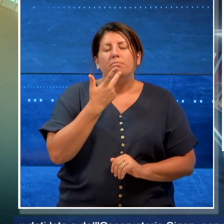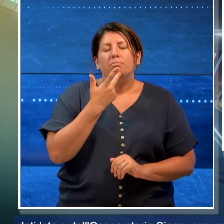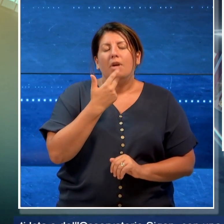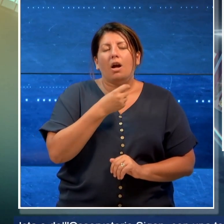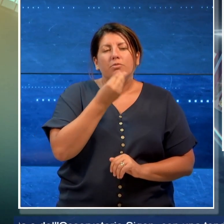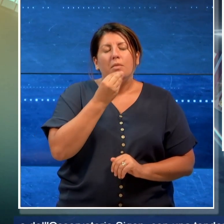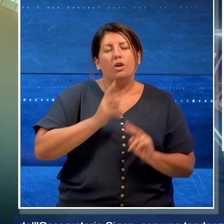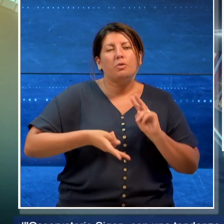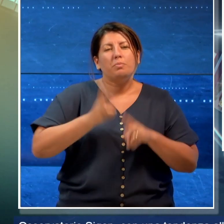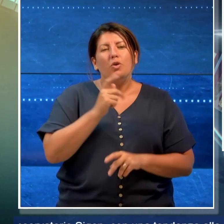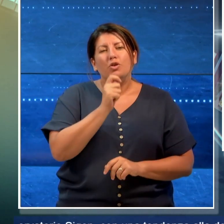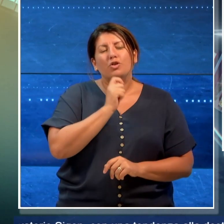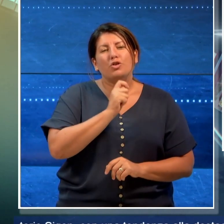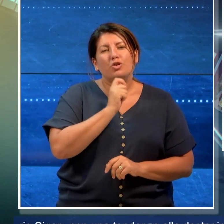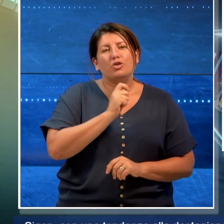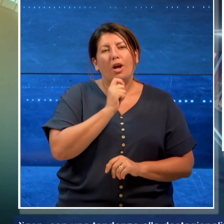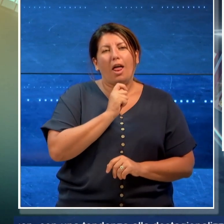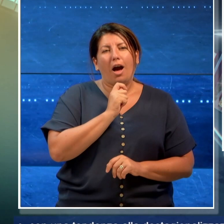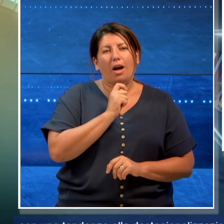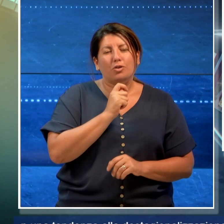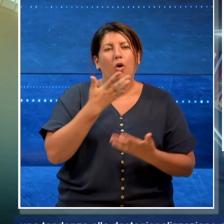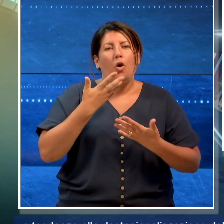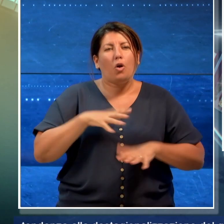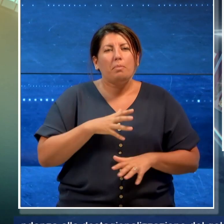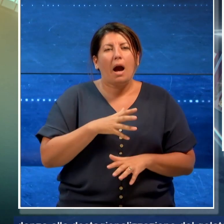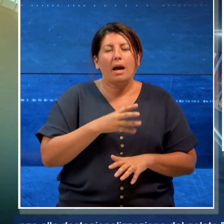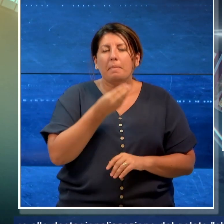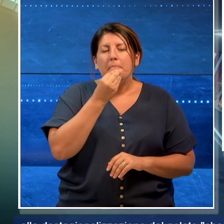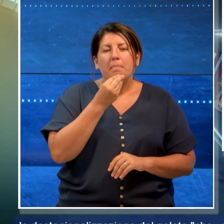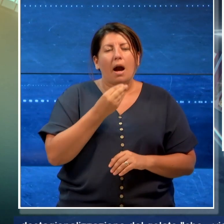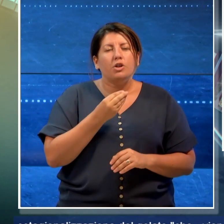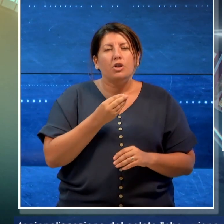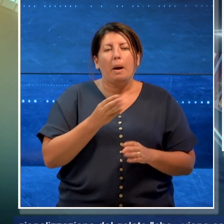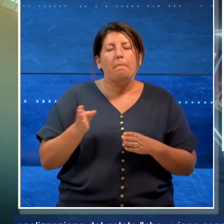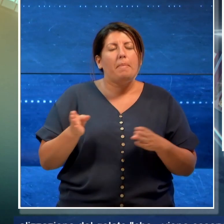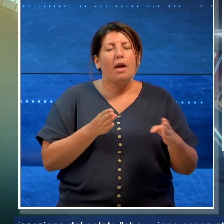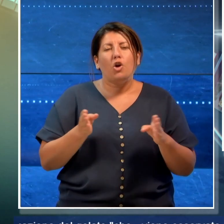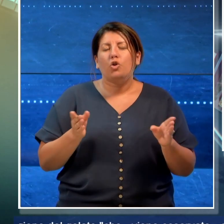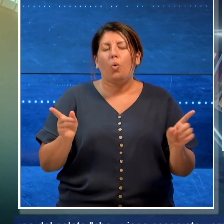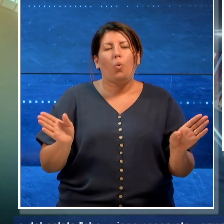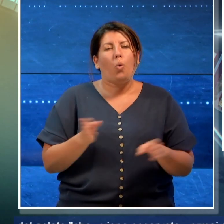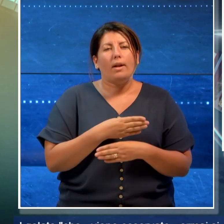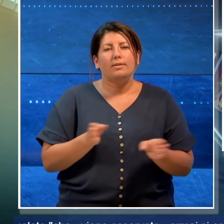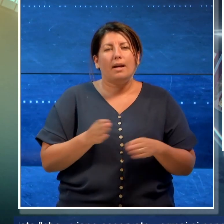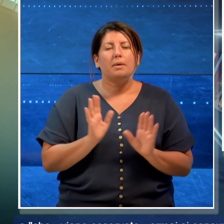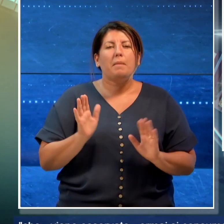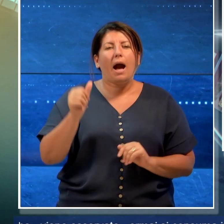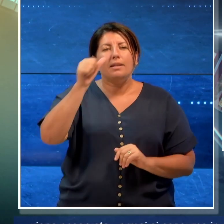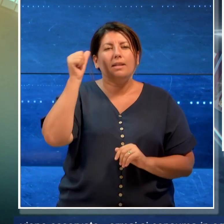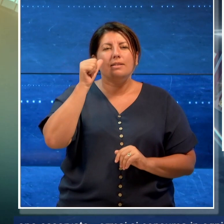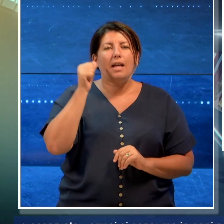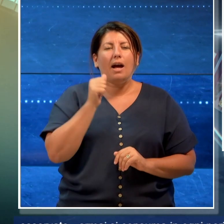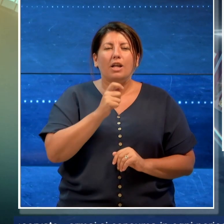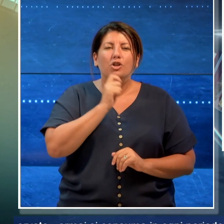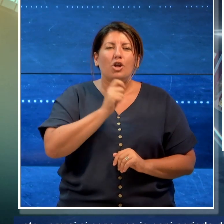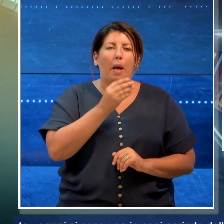gelato che viene osservato, ormai si consuma in ogni periodo dell'anno, ma l'estate si conferma il periodo in cui